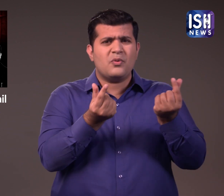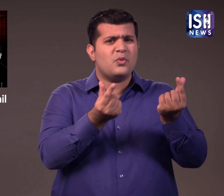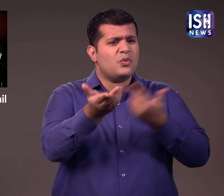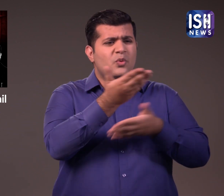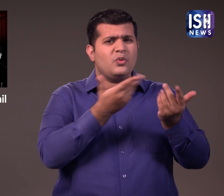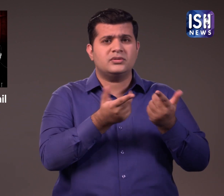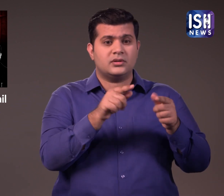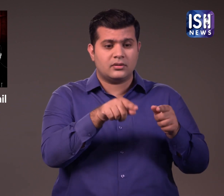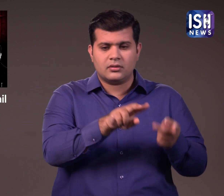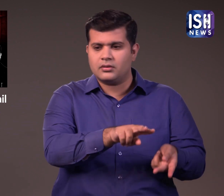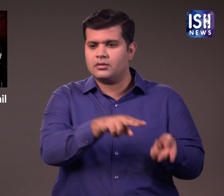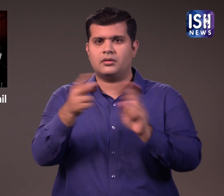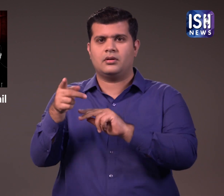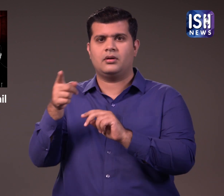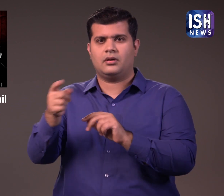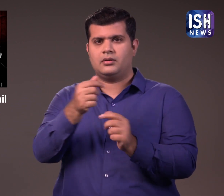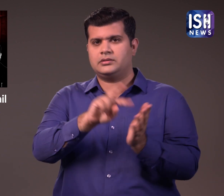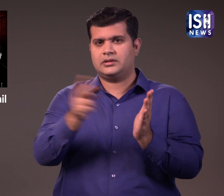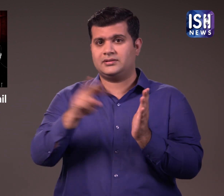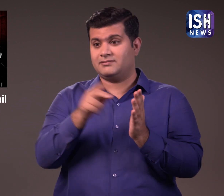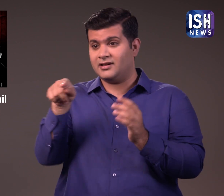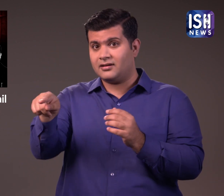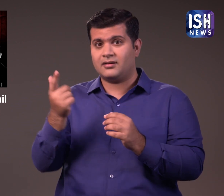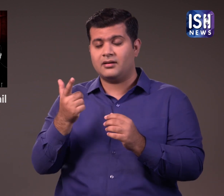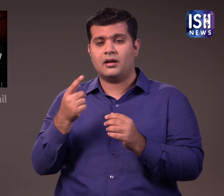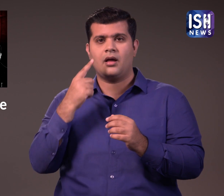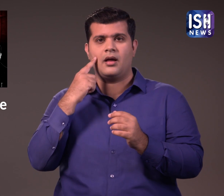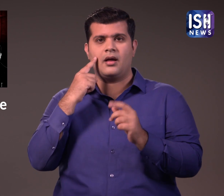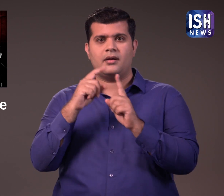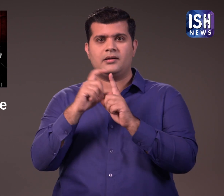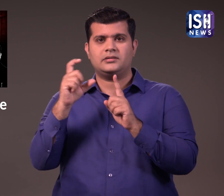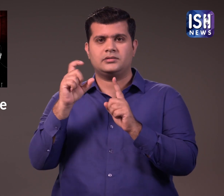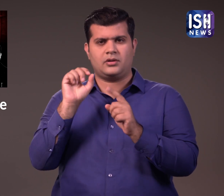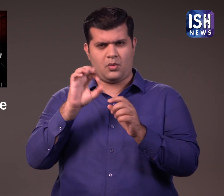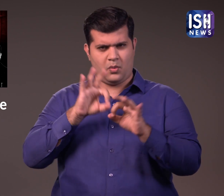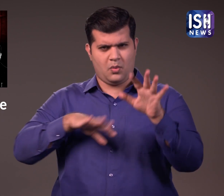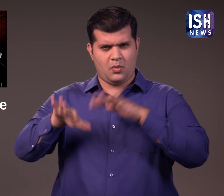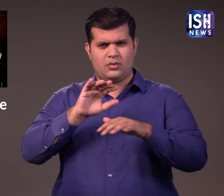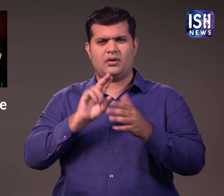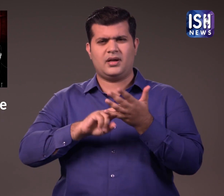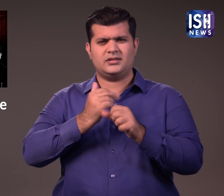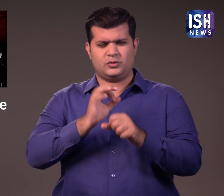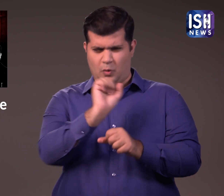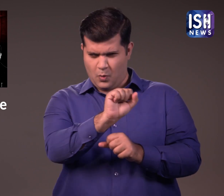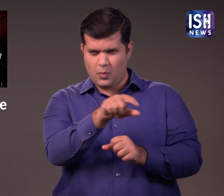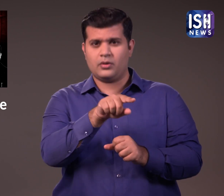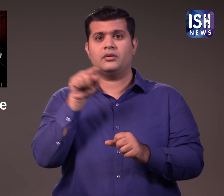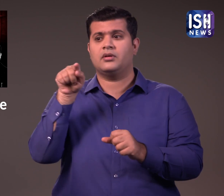जो धर्मापरवत्तन के मकसद से इस्लामिक दावा सेंटर की गतिवित्यों को चलाने के लिए थे